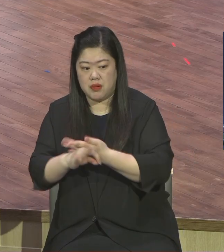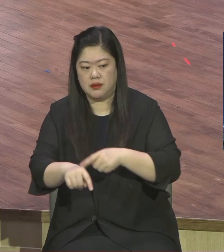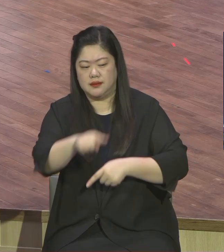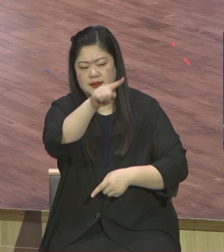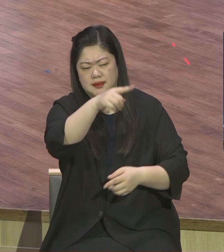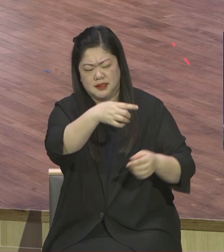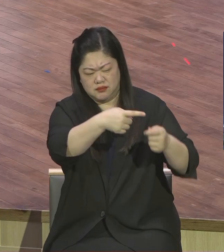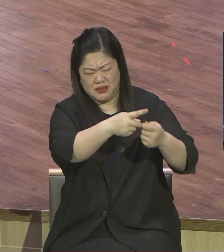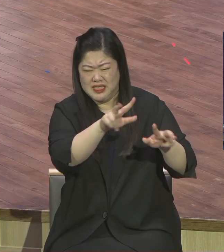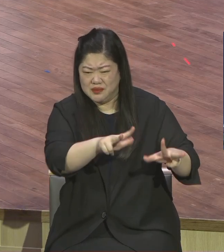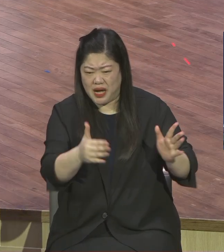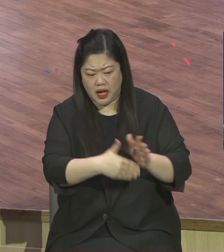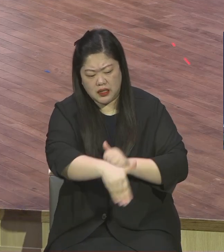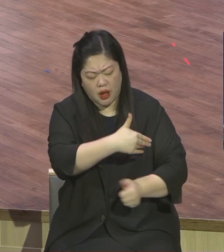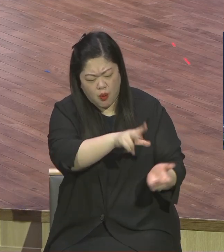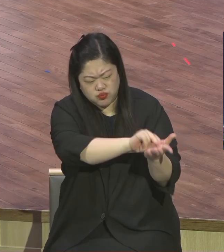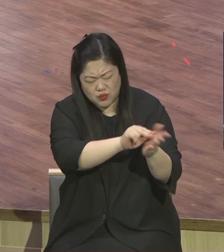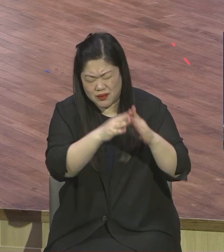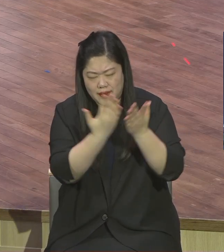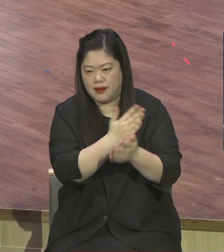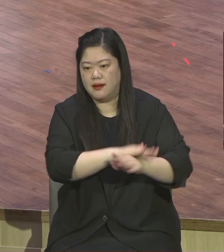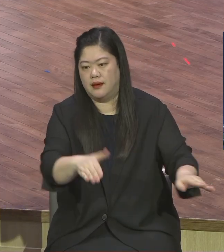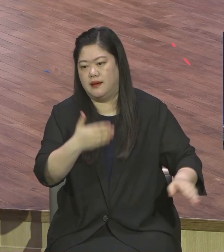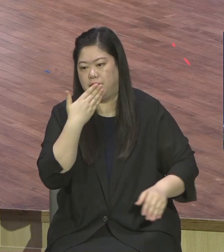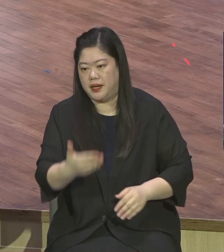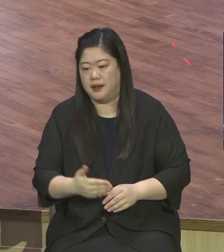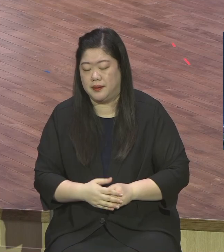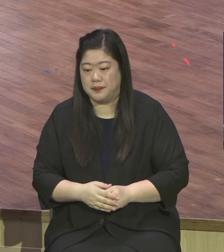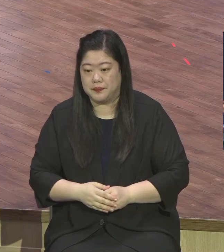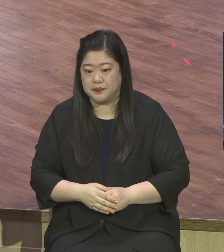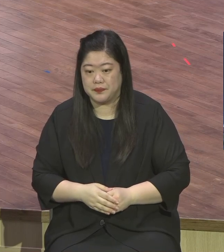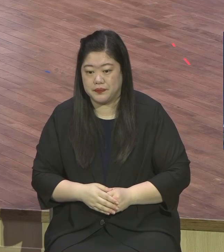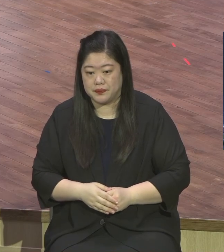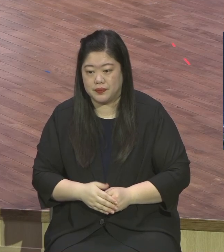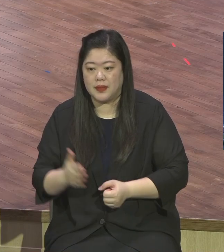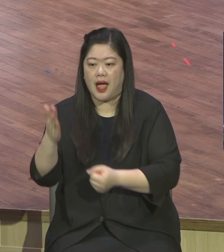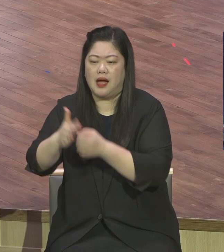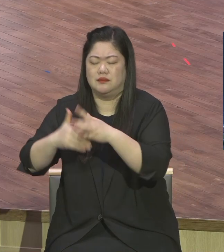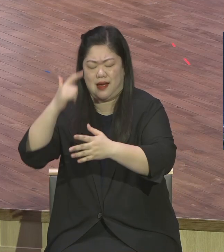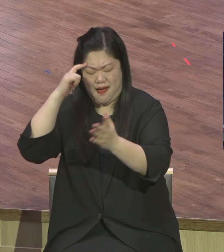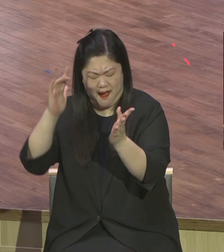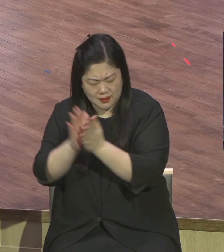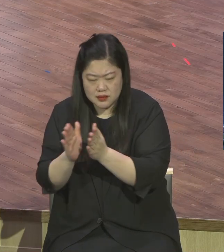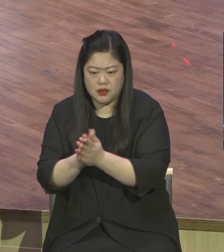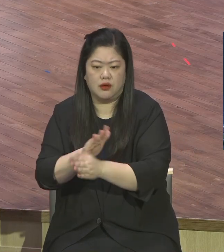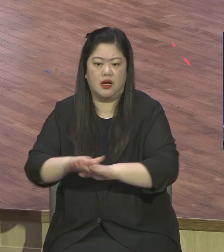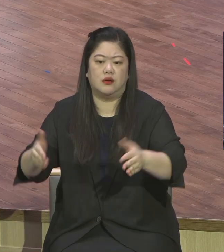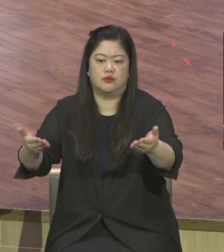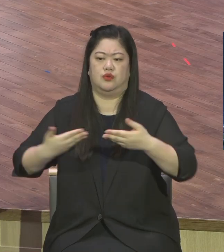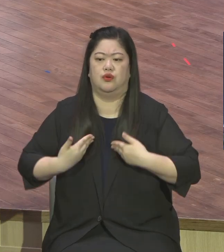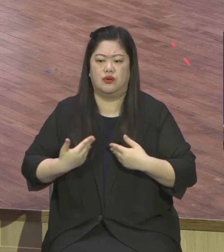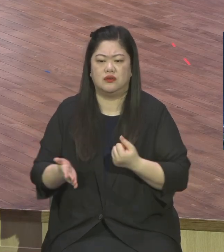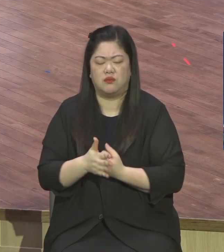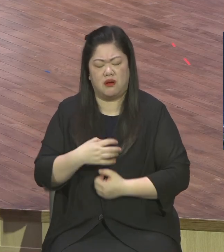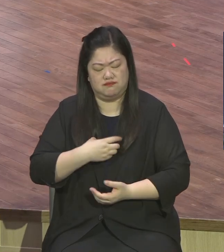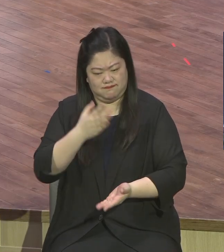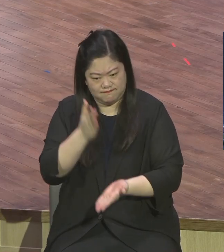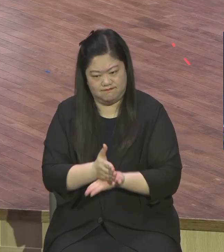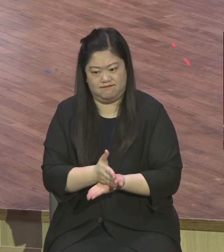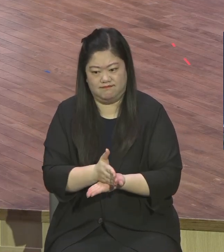고생하지 요거 딱 믿고 있으면 저희들 하나님 해결해 주신다고 그러니까 이